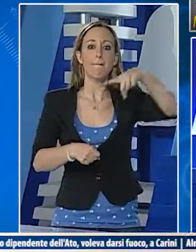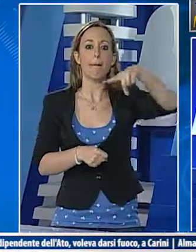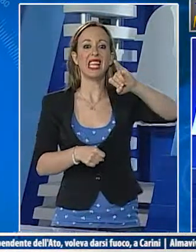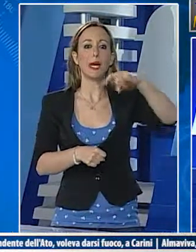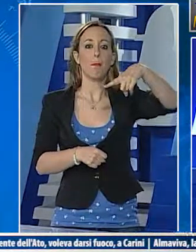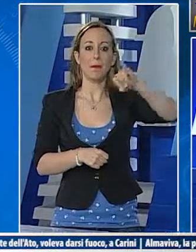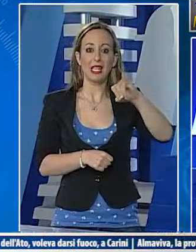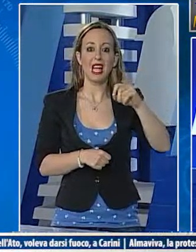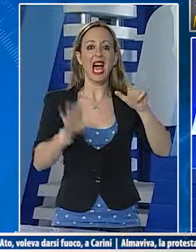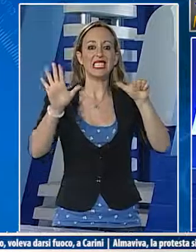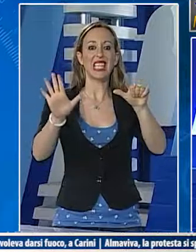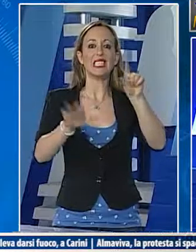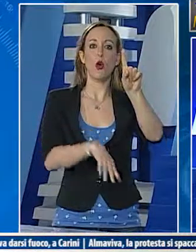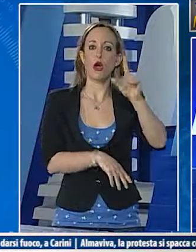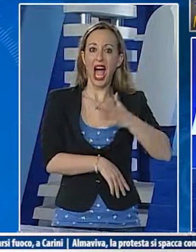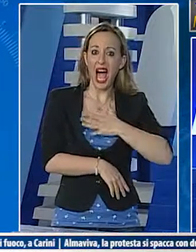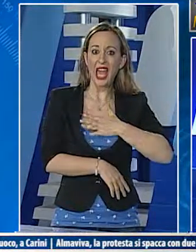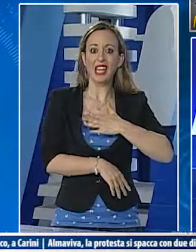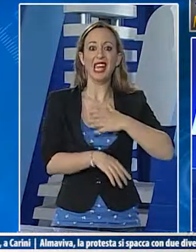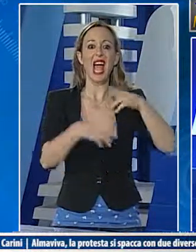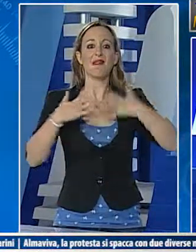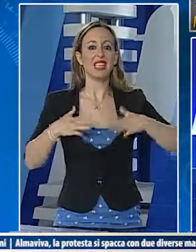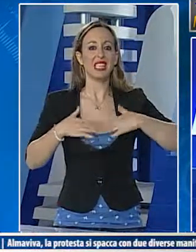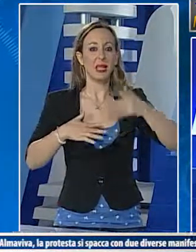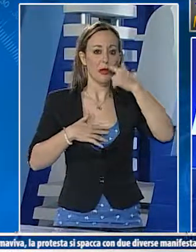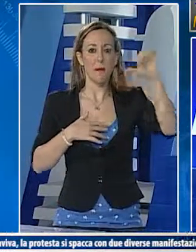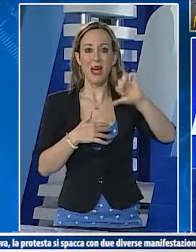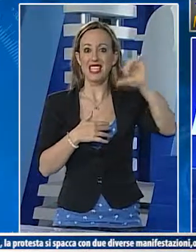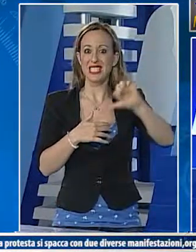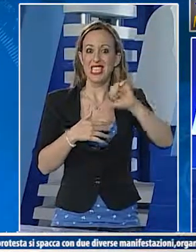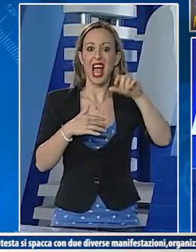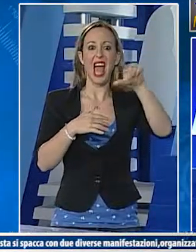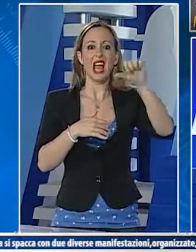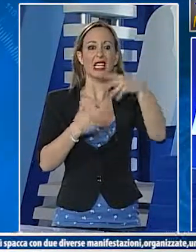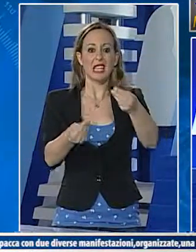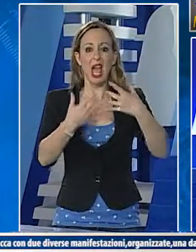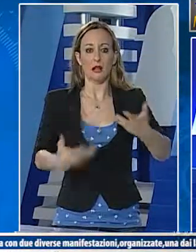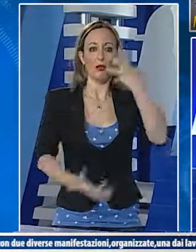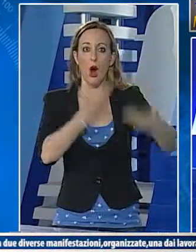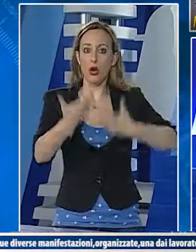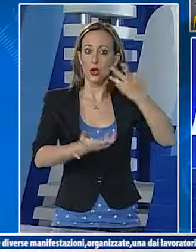'alta tensione per un danno prodotto da terzi durante i lavori per la gestione dei lavori nella rete fognaria.